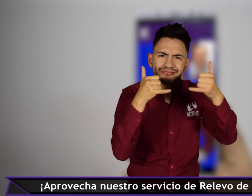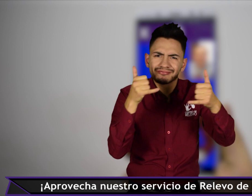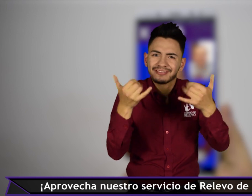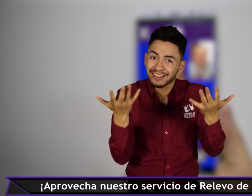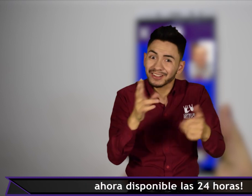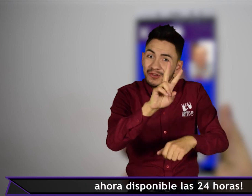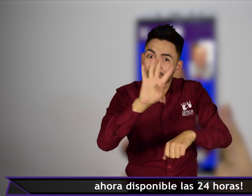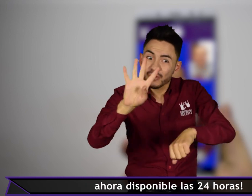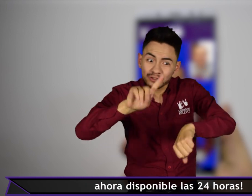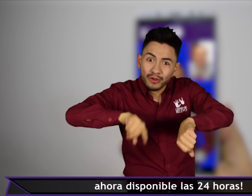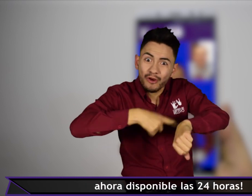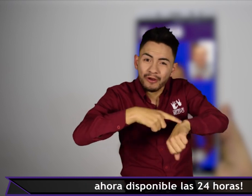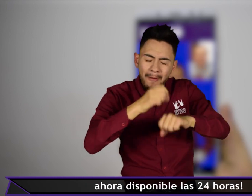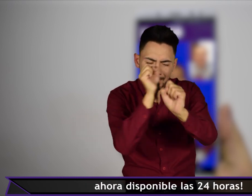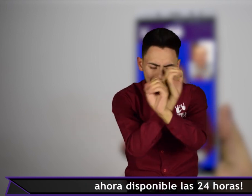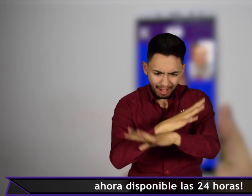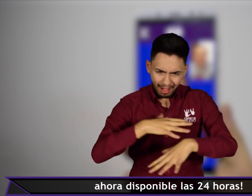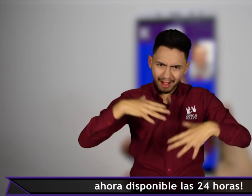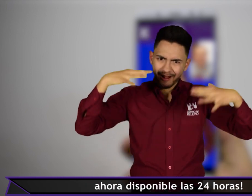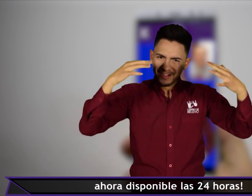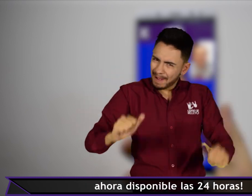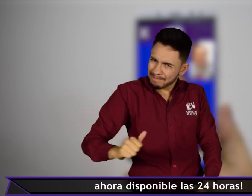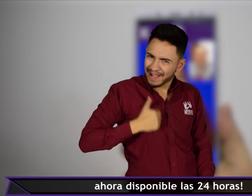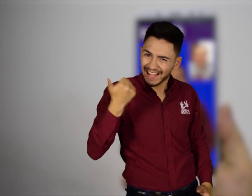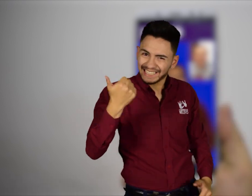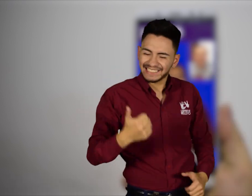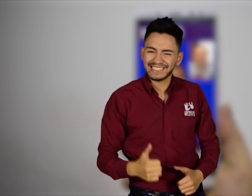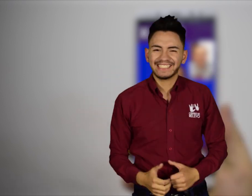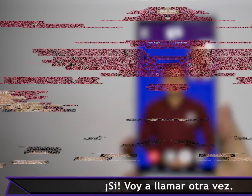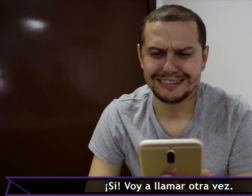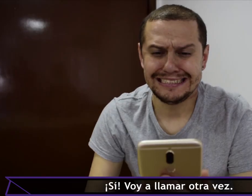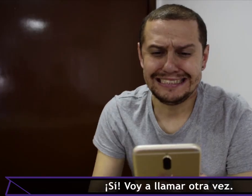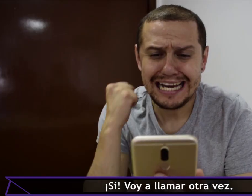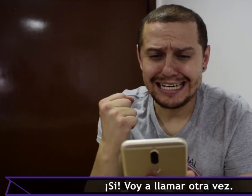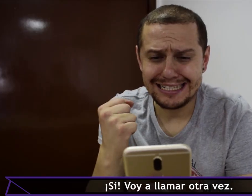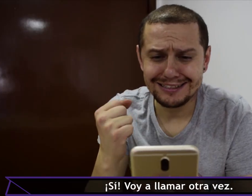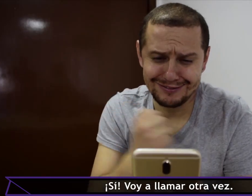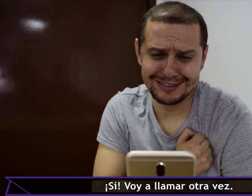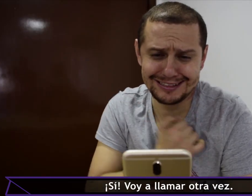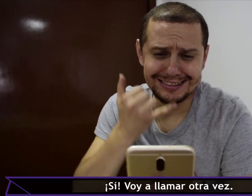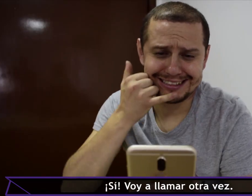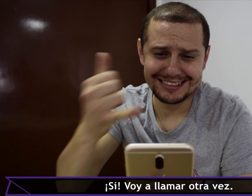relevo de llamadas ahora disponible las 24 horas ¡Sí, voy a llamar otra vez!